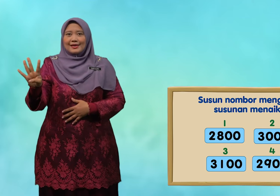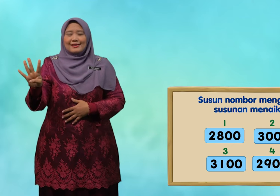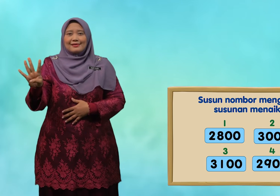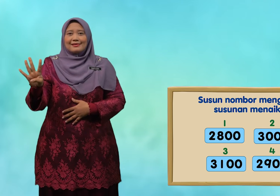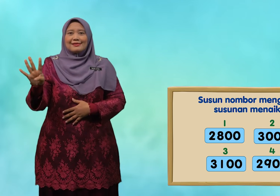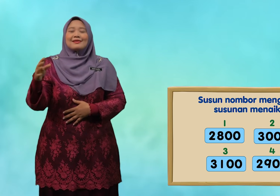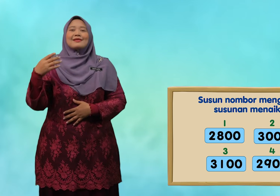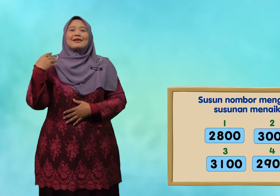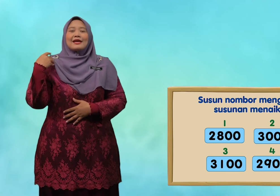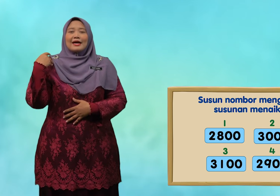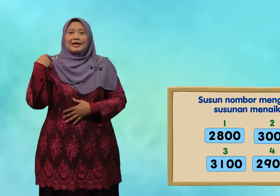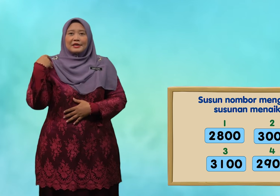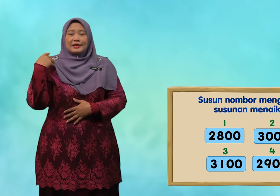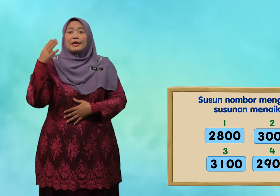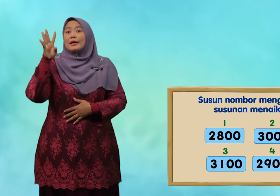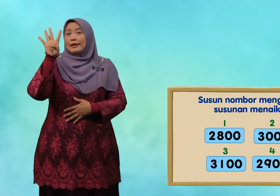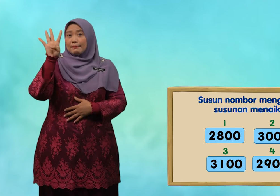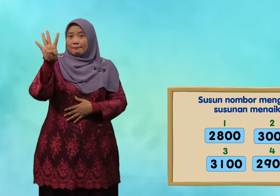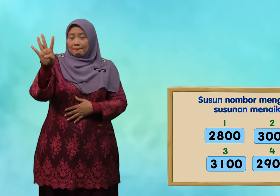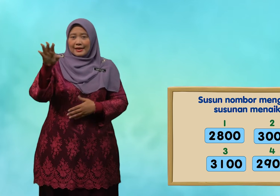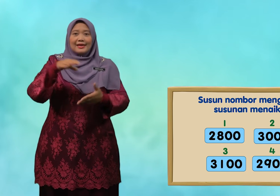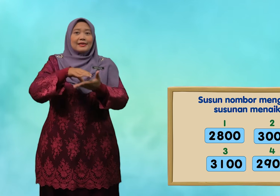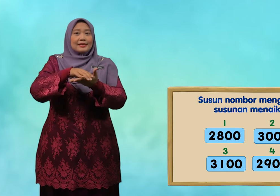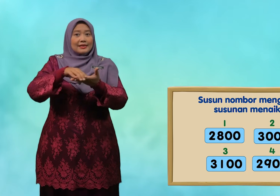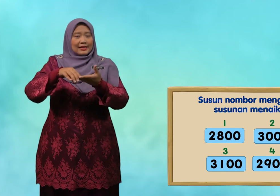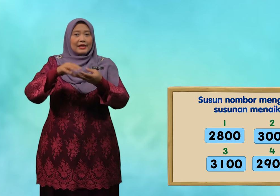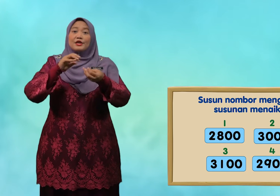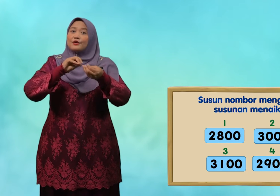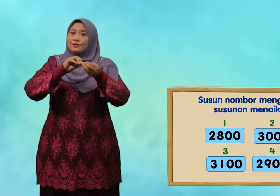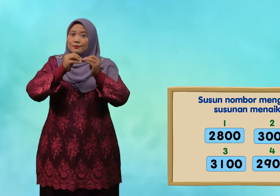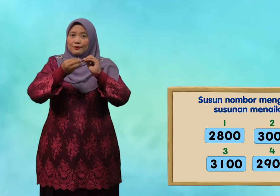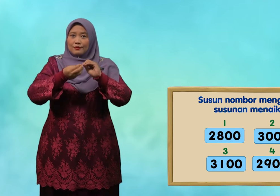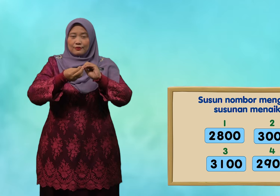ada 4 kad nombor.